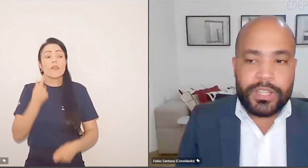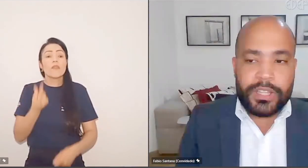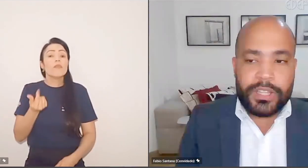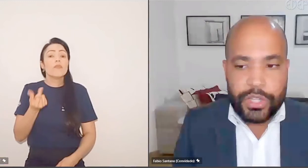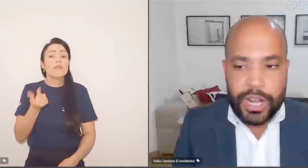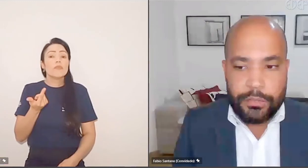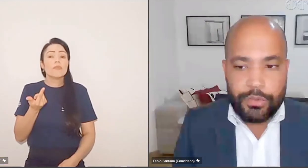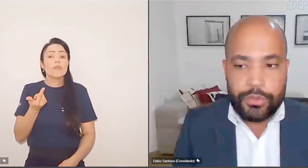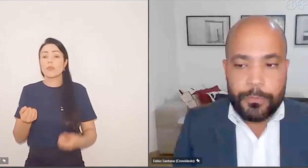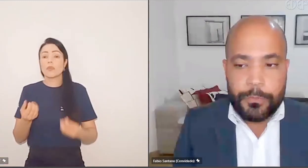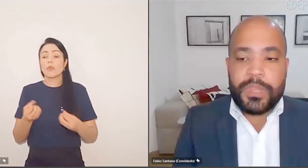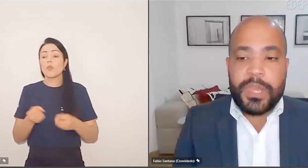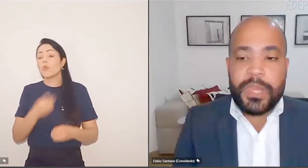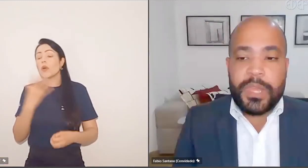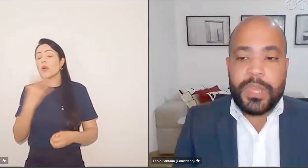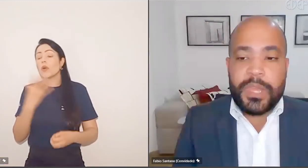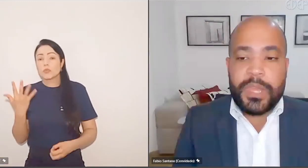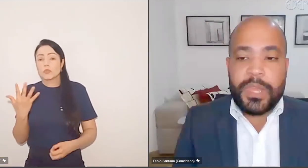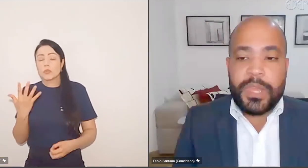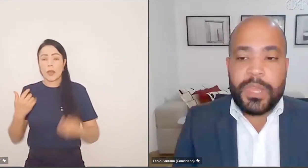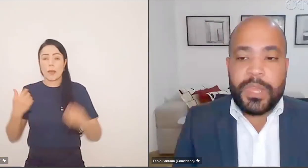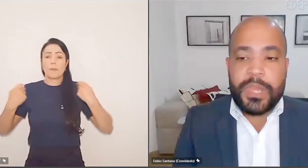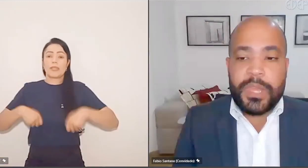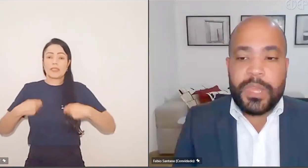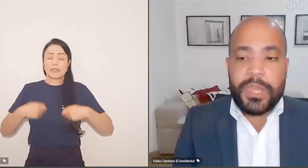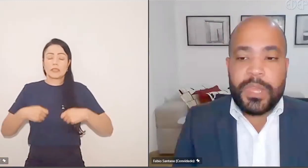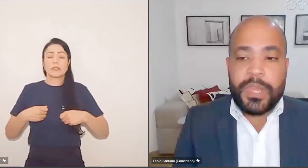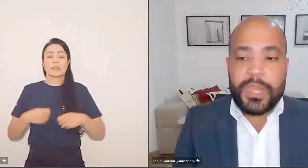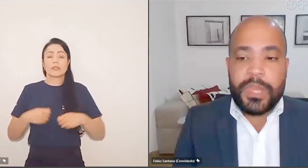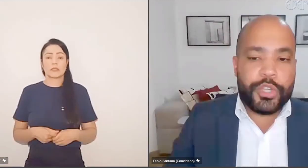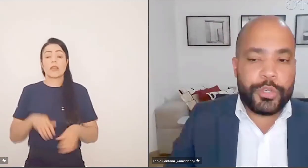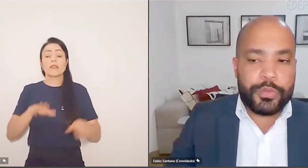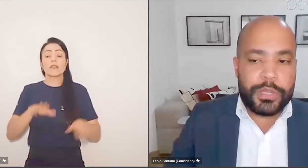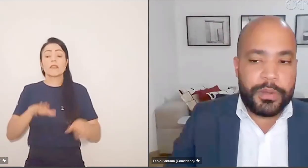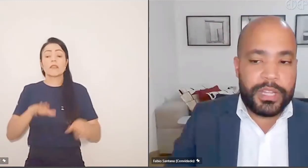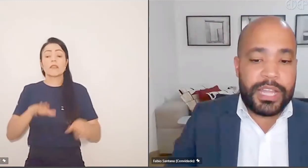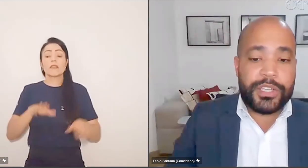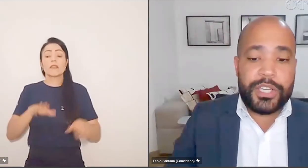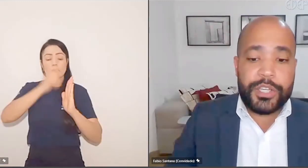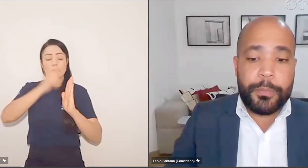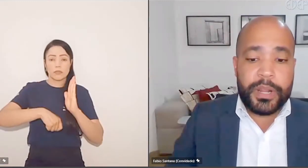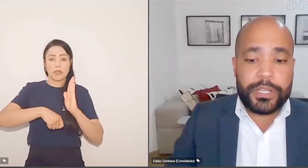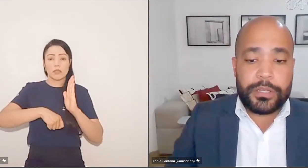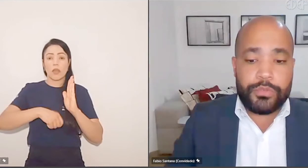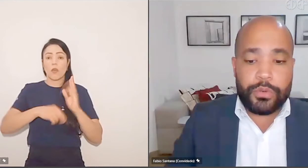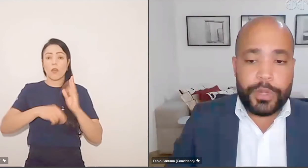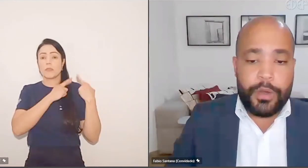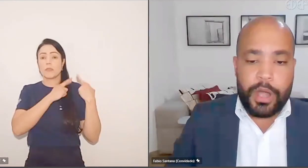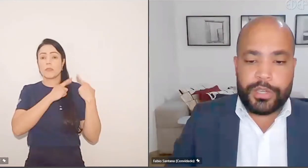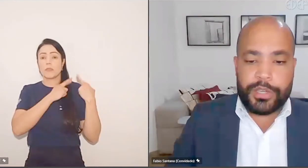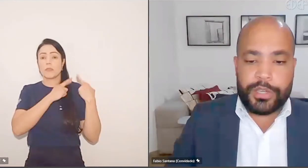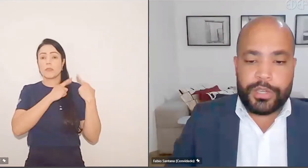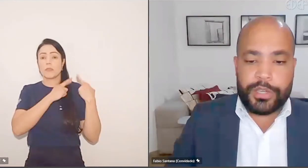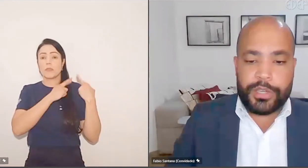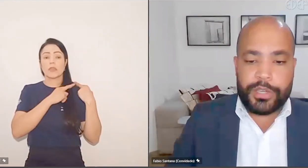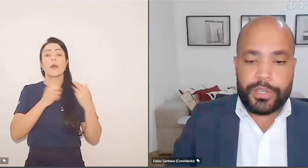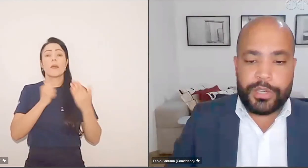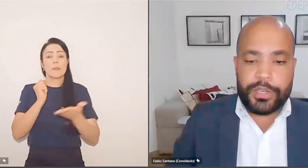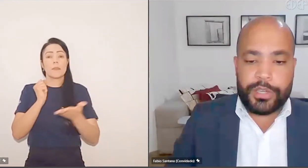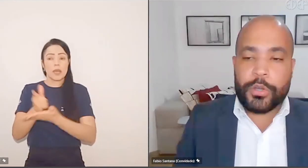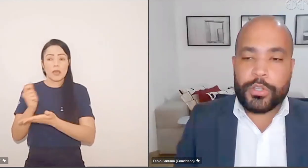Levantamento de valores sequestrados depende, diz o enunciado, da assinatura de um termo de responsabilidade e de prestação de contas periódicas.